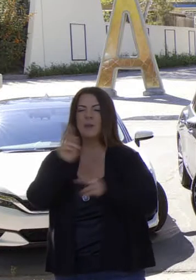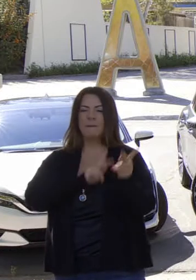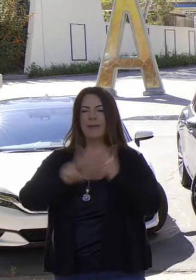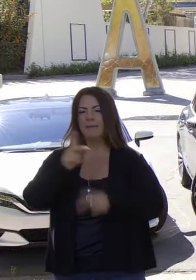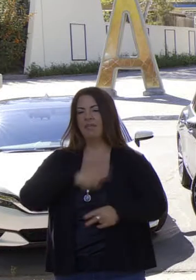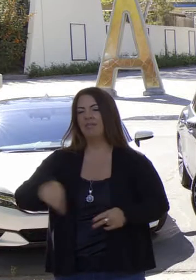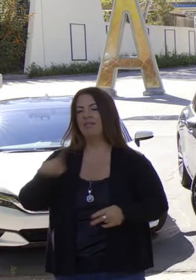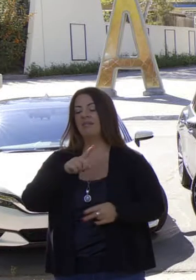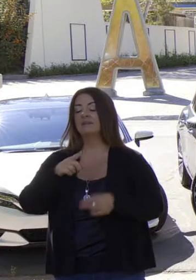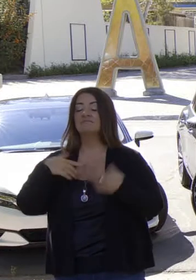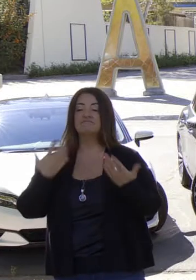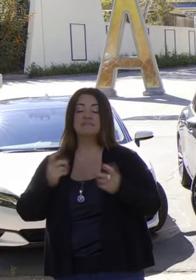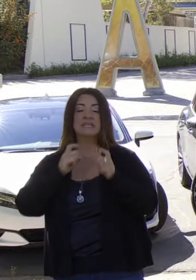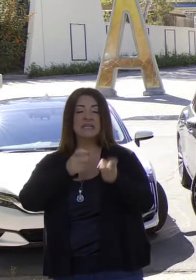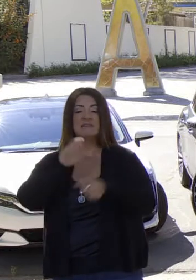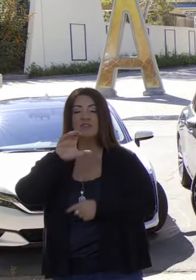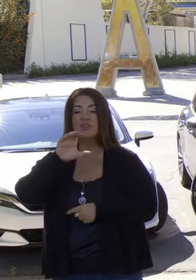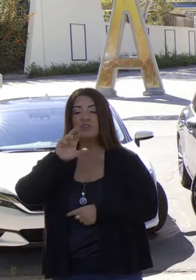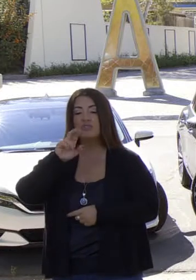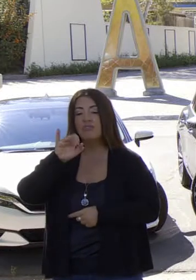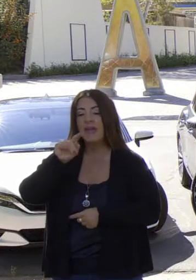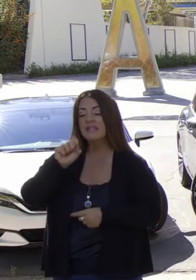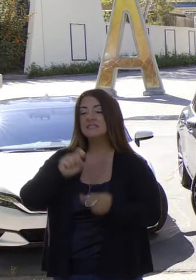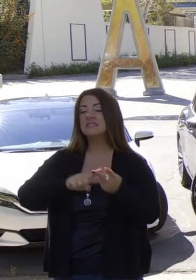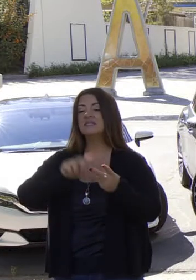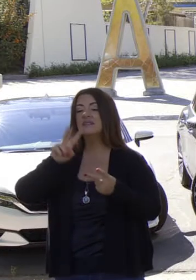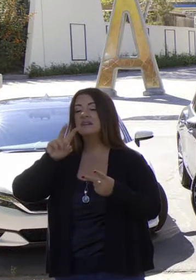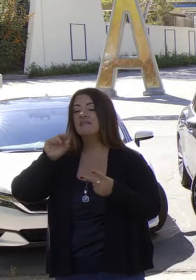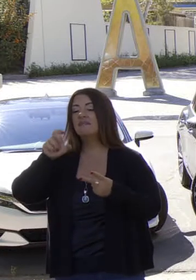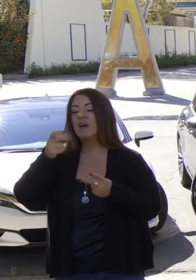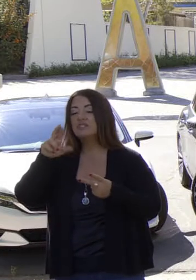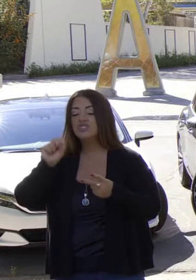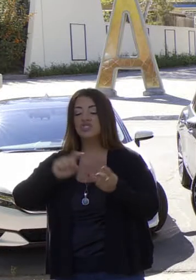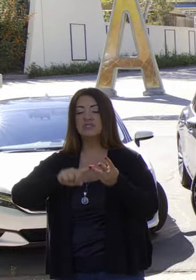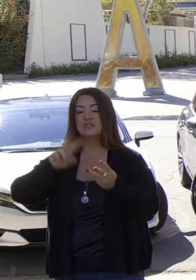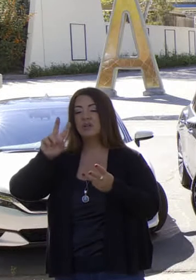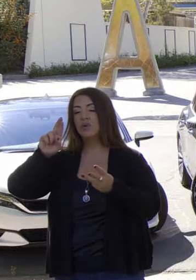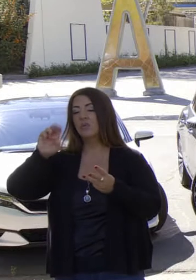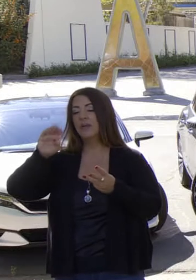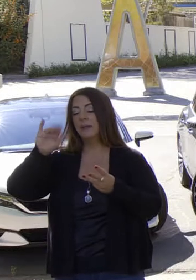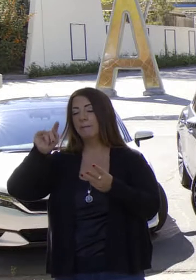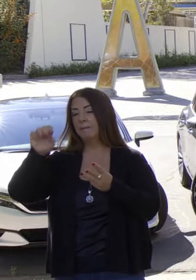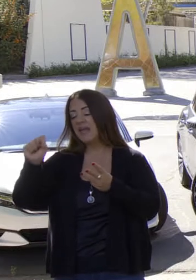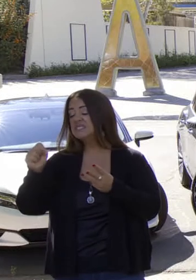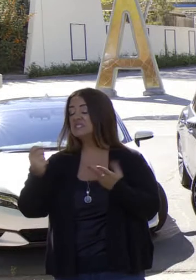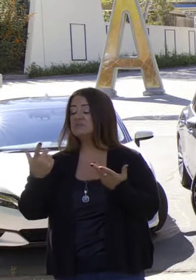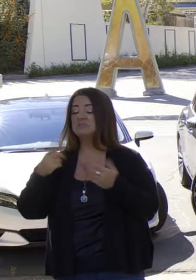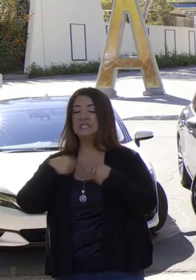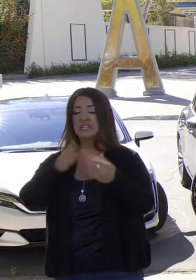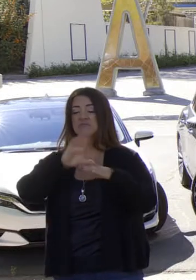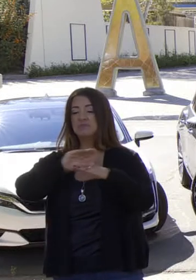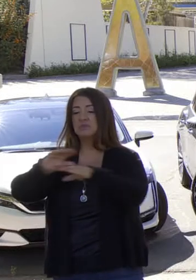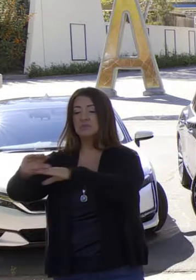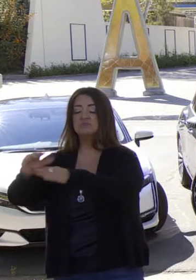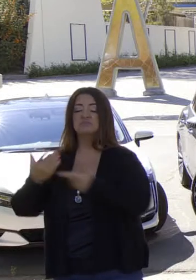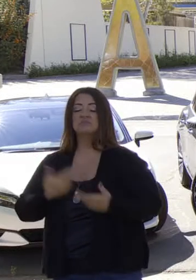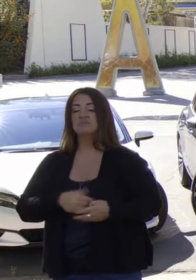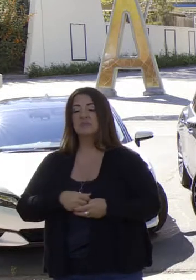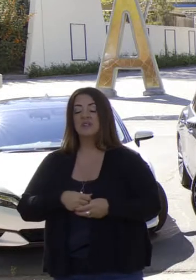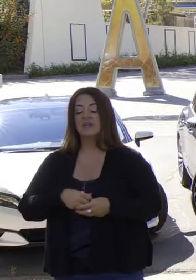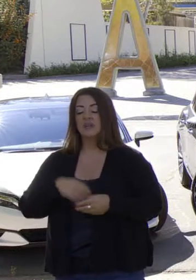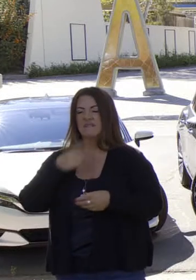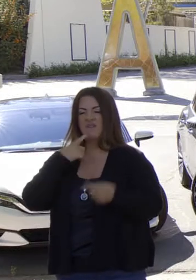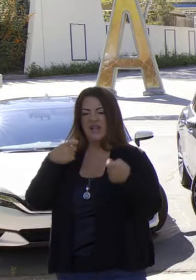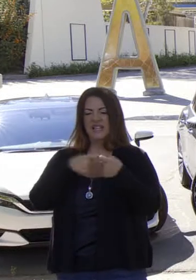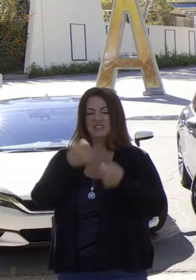crear incentivos a través de créditos, a través de vales y reembolsos, esfuerzos para avanzar no solo